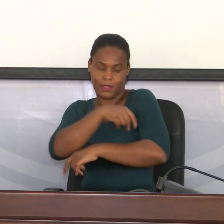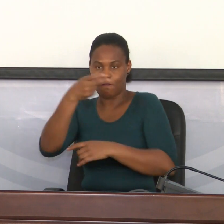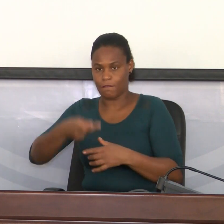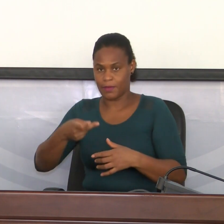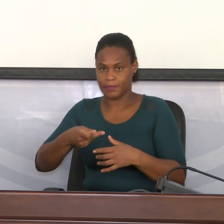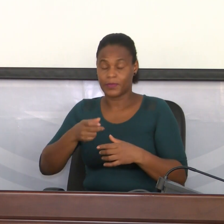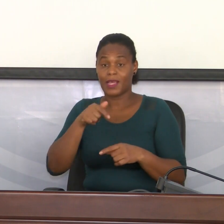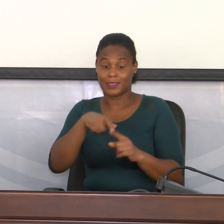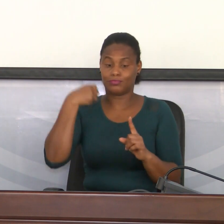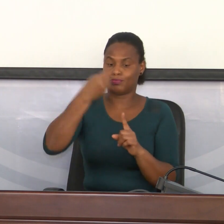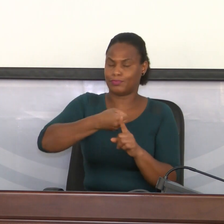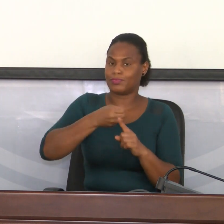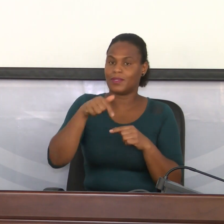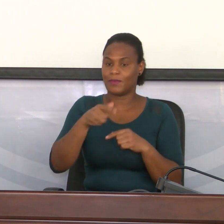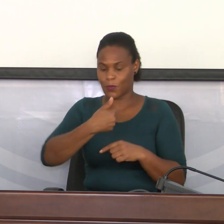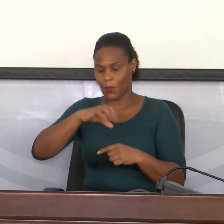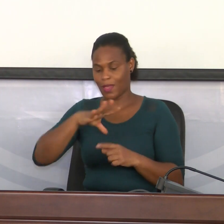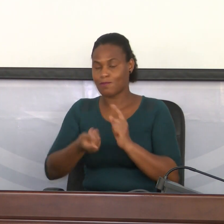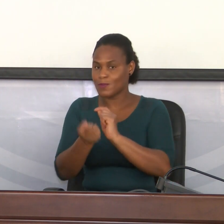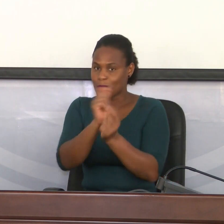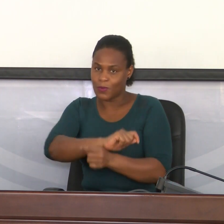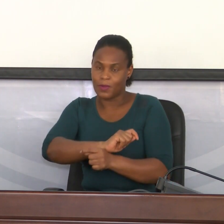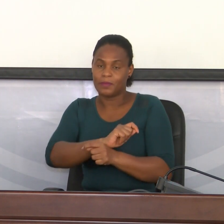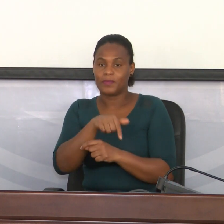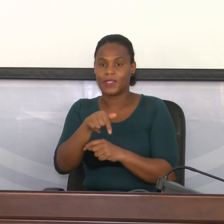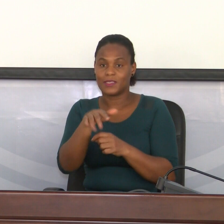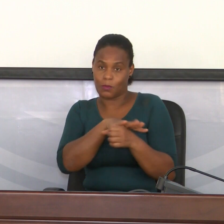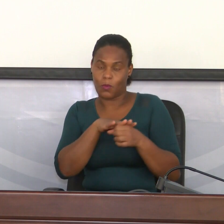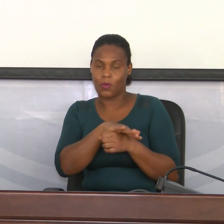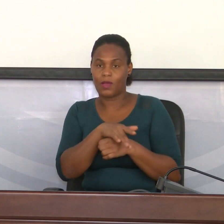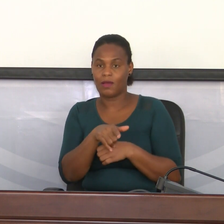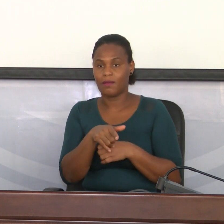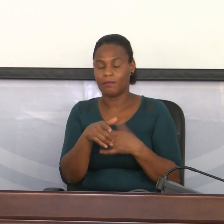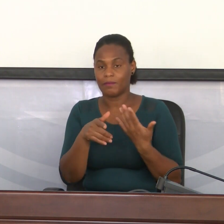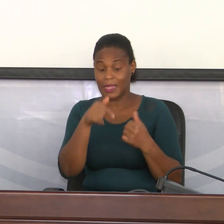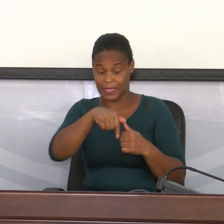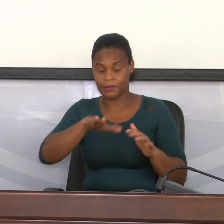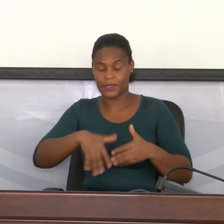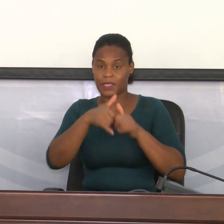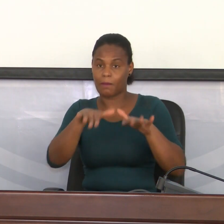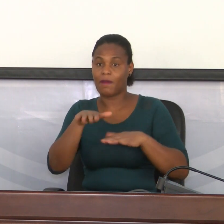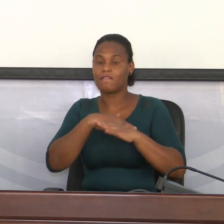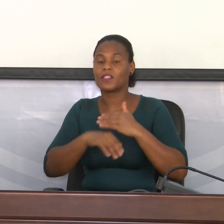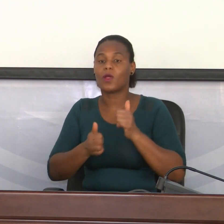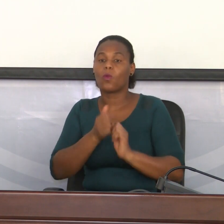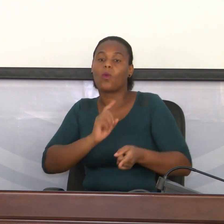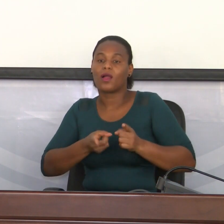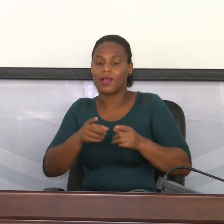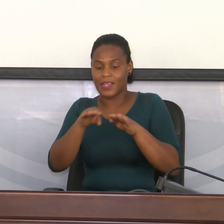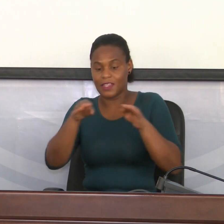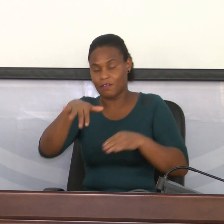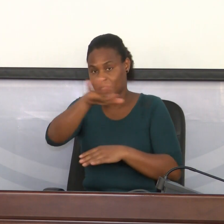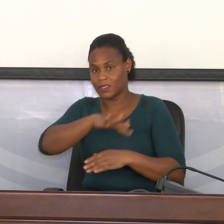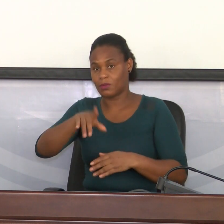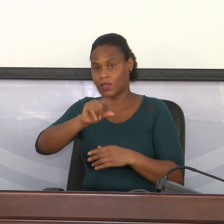Portanto, é esse desafio, queremos reverter, portanto, esse panorama da praia, fazer com que também a nível nacional